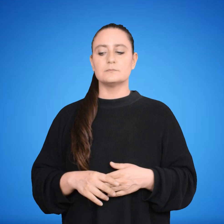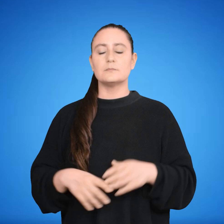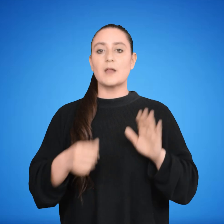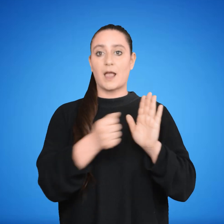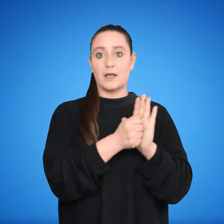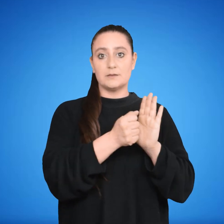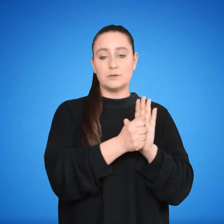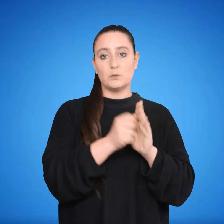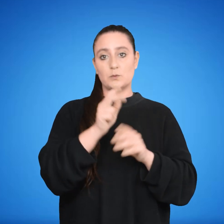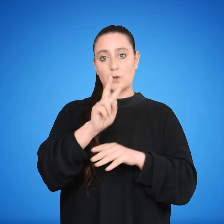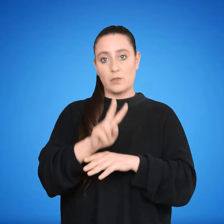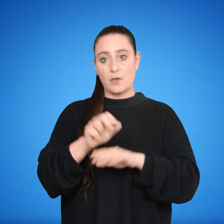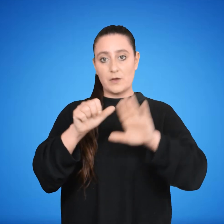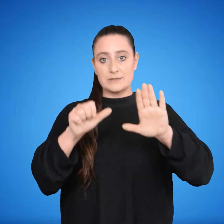Artículo 268.